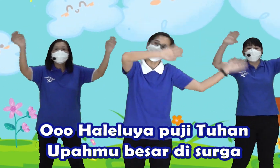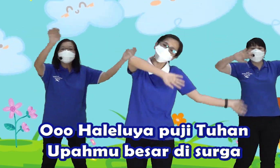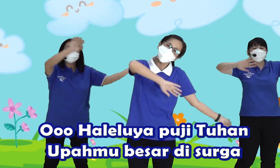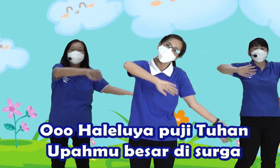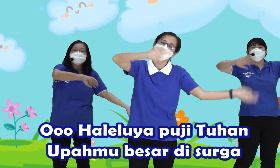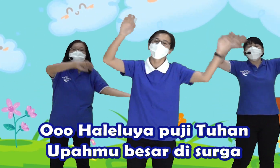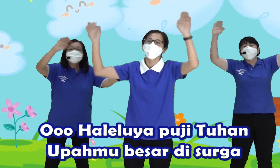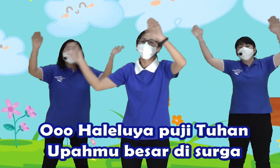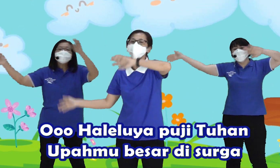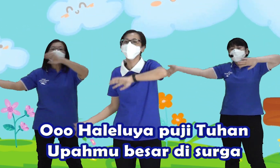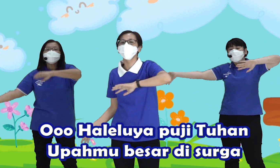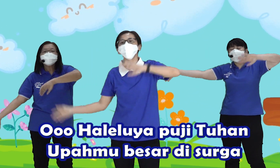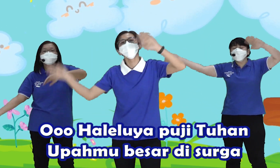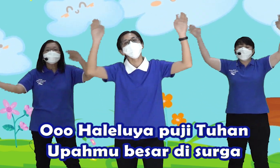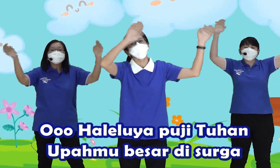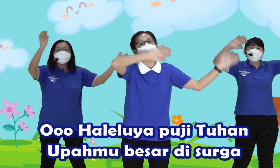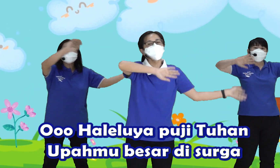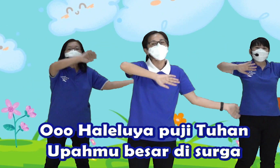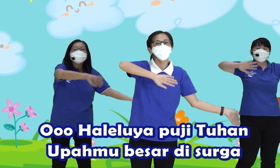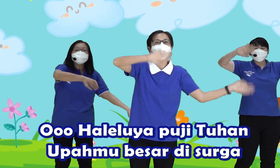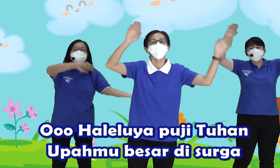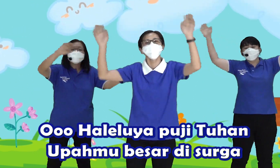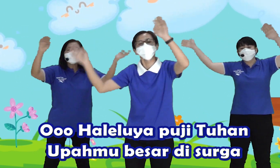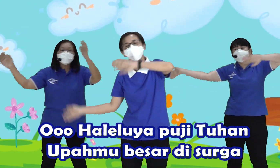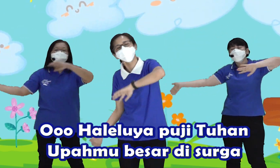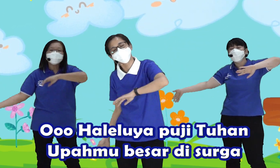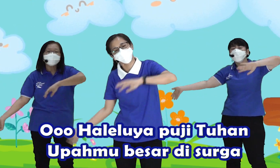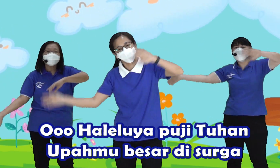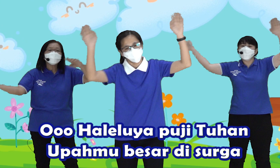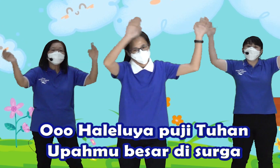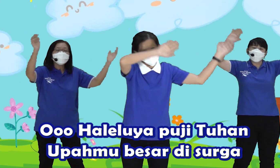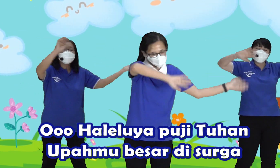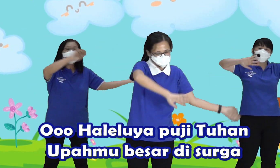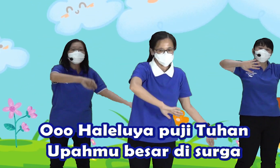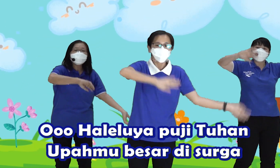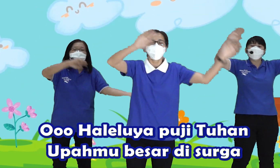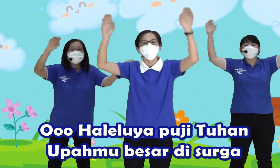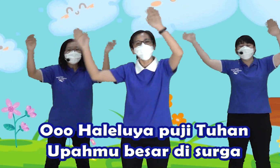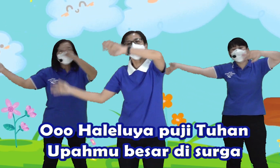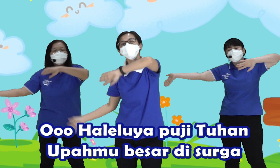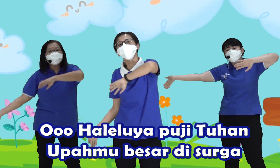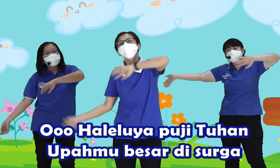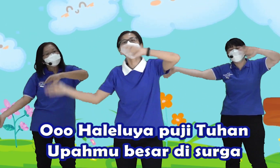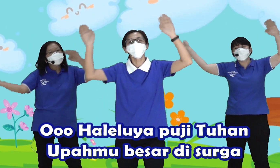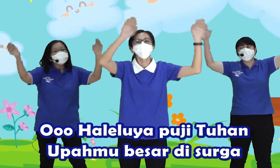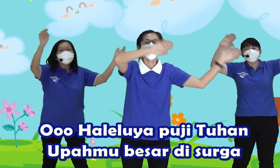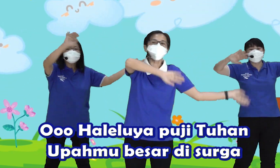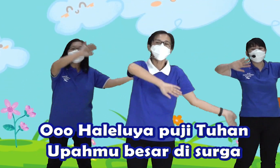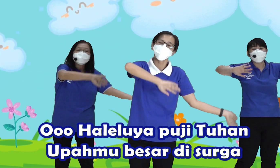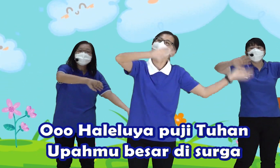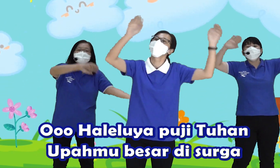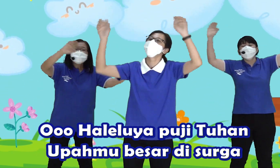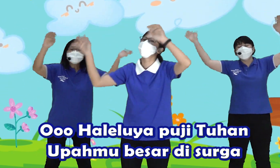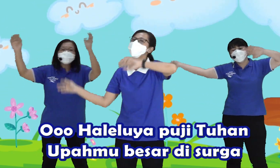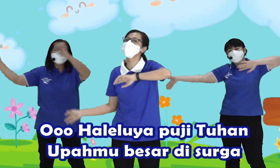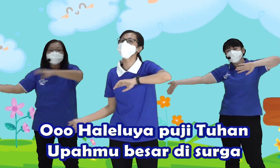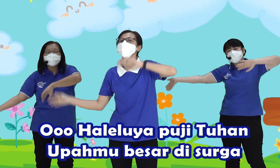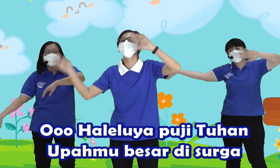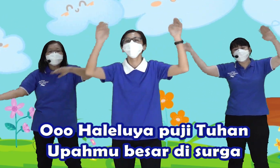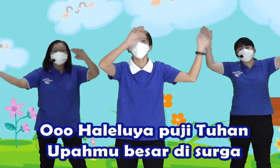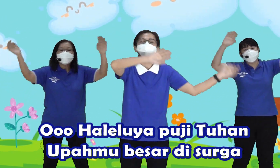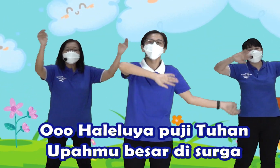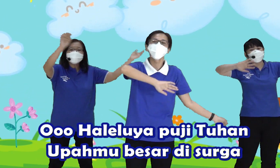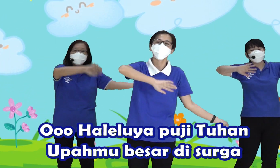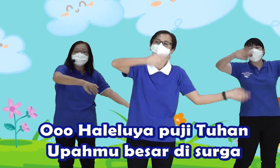Tuhan Upamu besar di surga Oh, haleluya Oh, Oh,